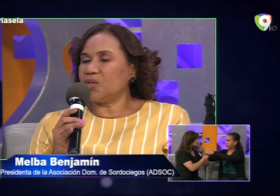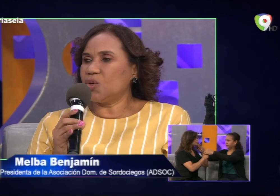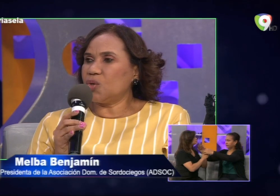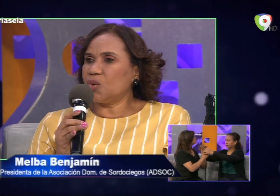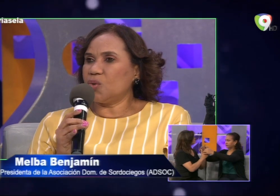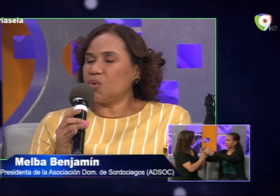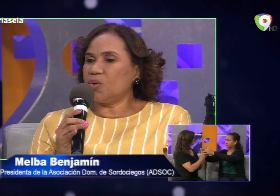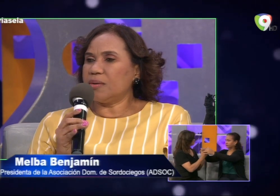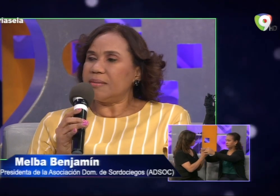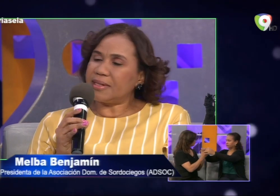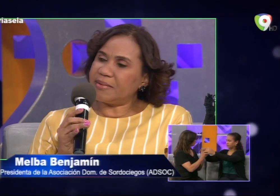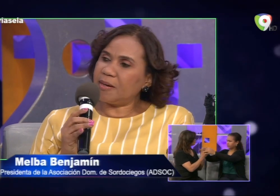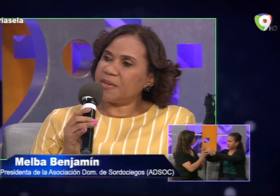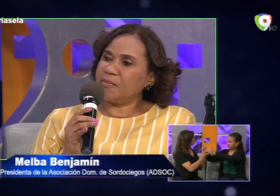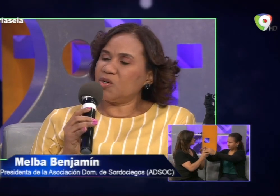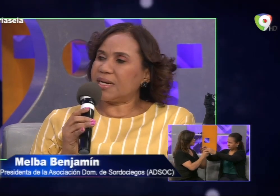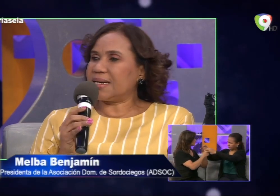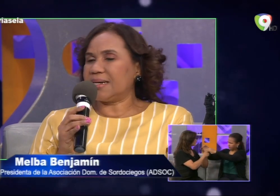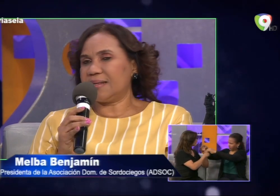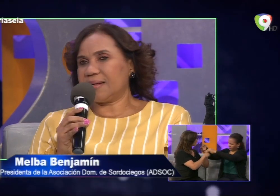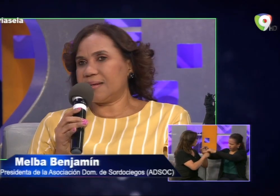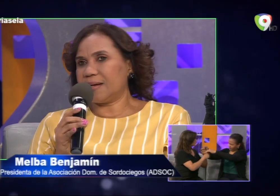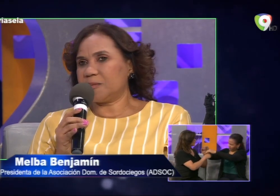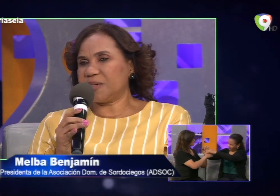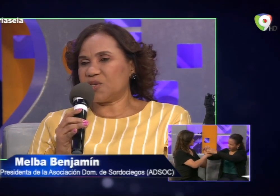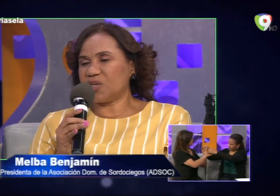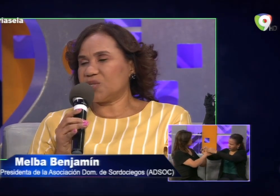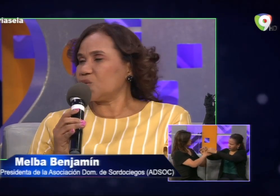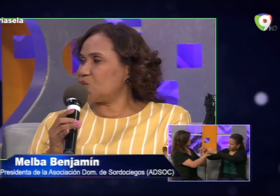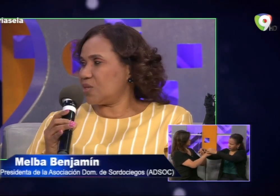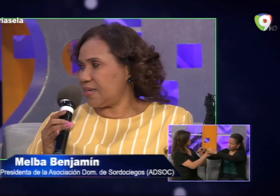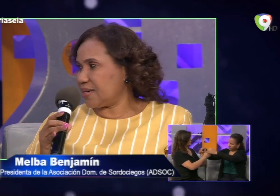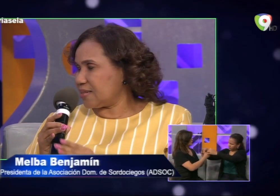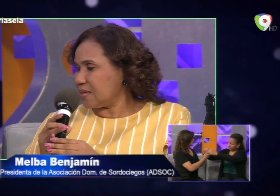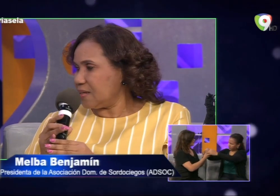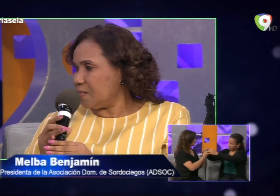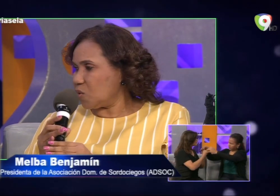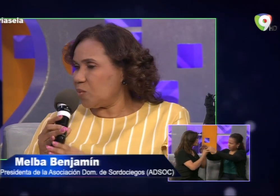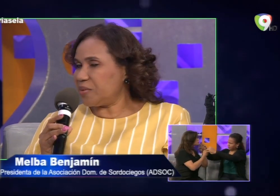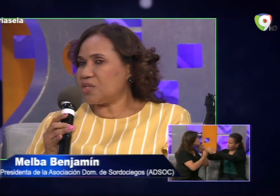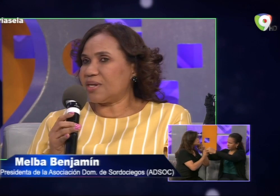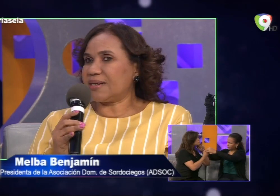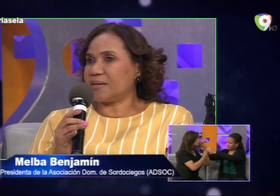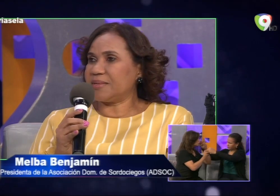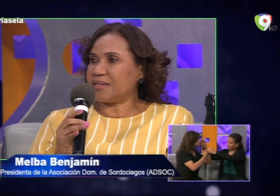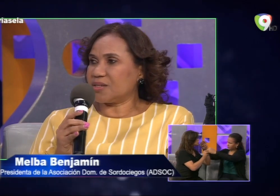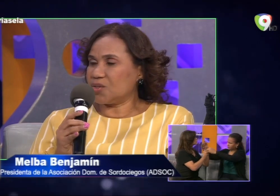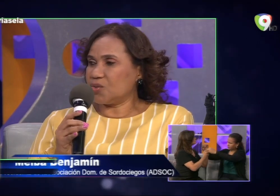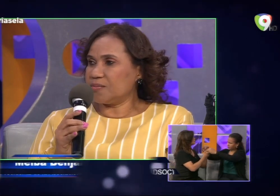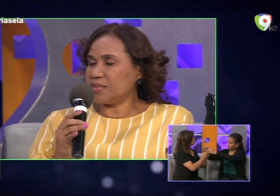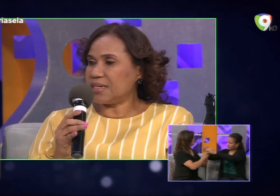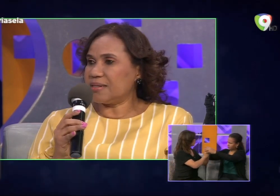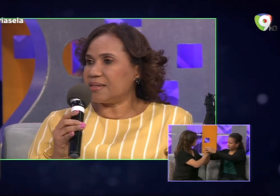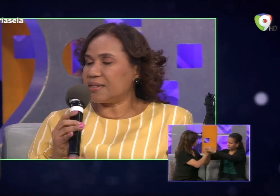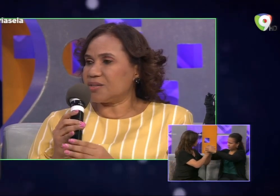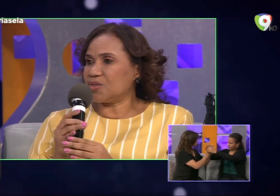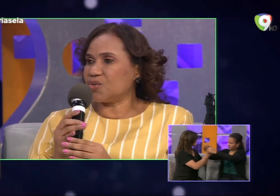haciendo trabaja para mejorar la calidad de las personas sordos ciegas promoviendo la rehabilitación la integración